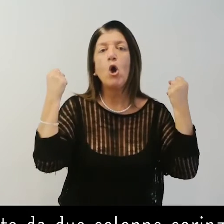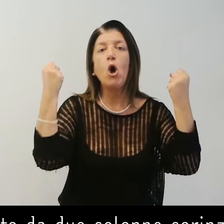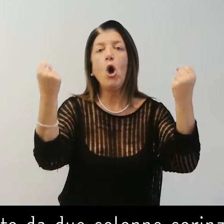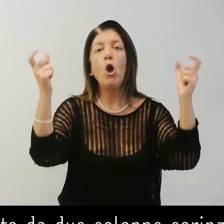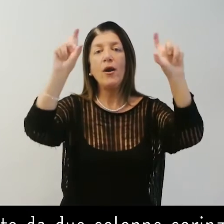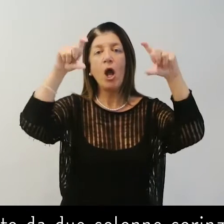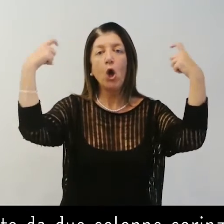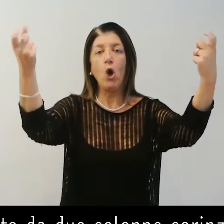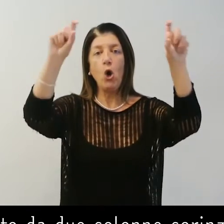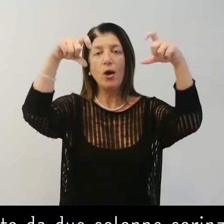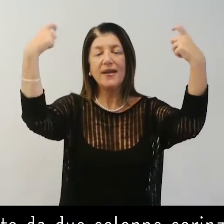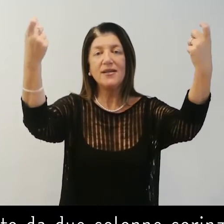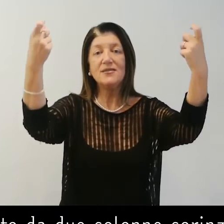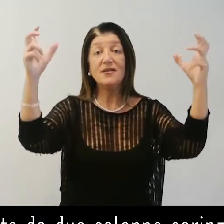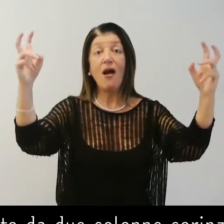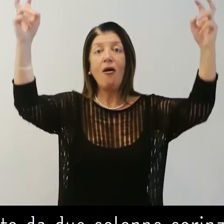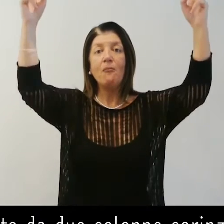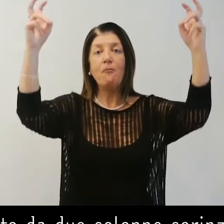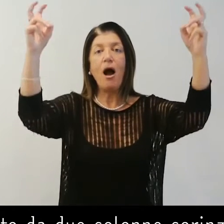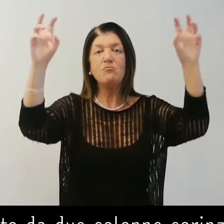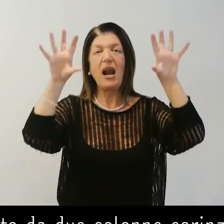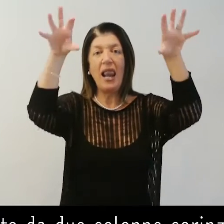da due colonne corinzie poggianti su leoni.